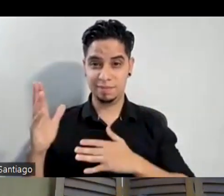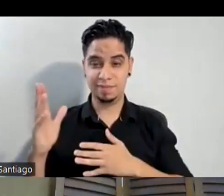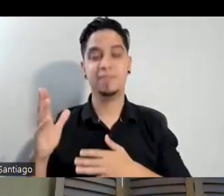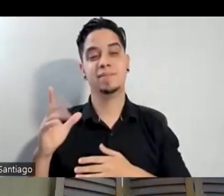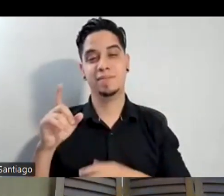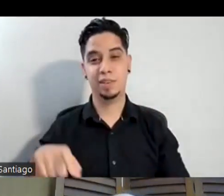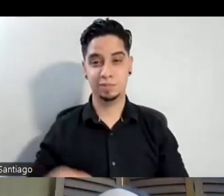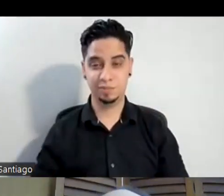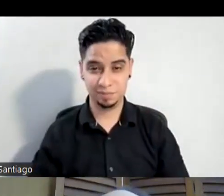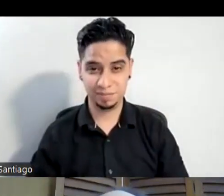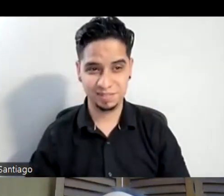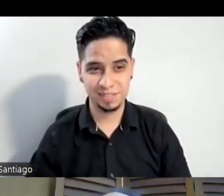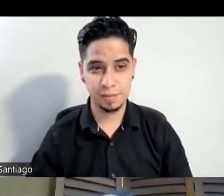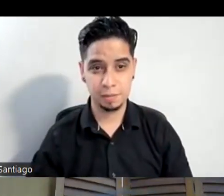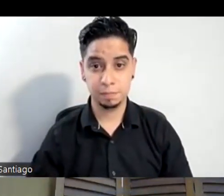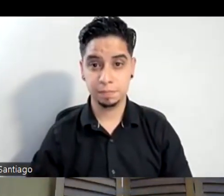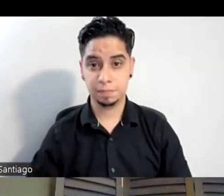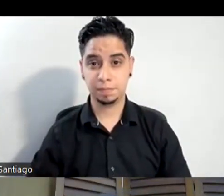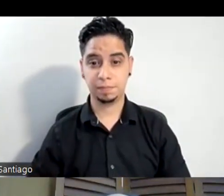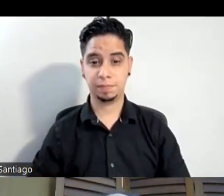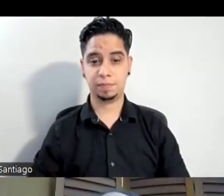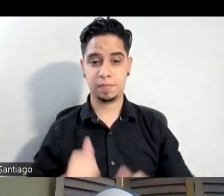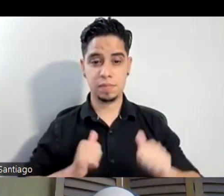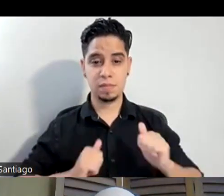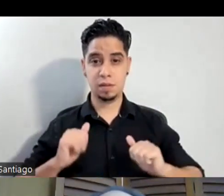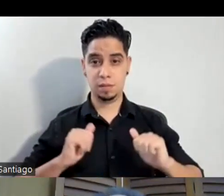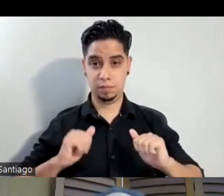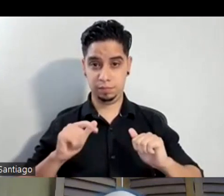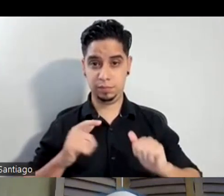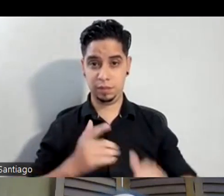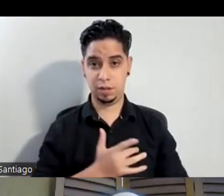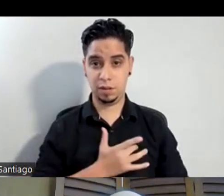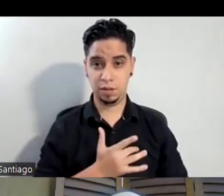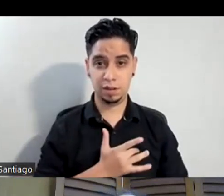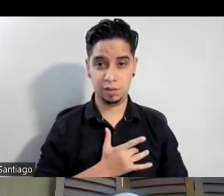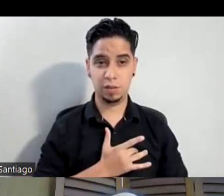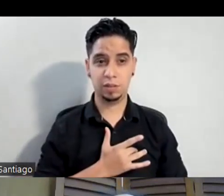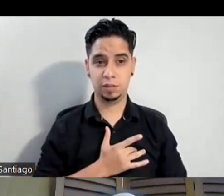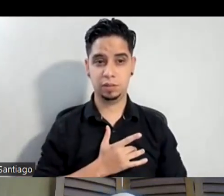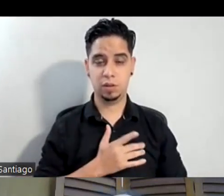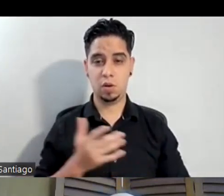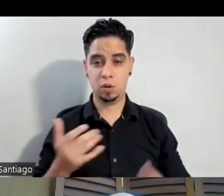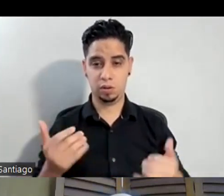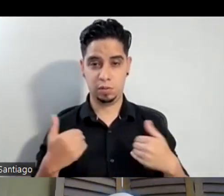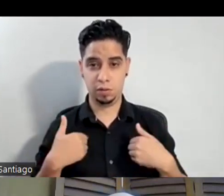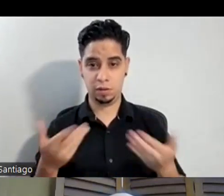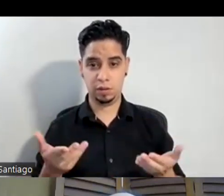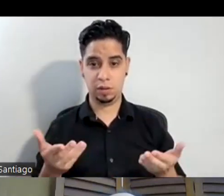acaso. Una teatrera de puro corazón y pura cepa. Esa es la que tenemos hoy. ¿Y quién me acompaña?